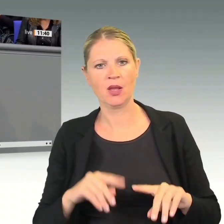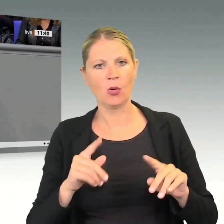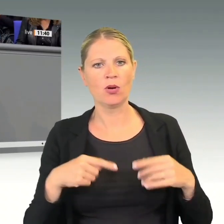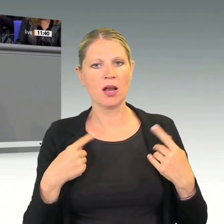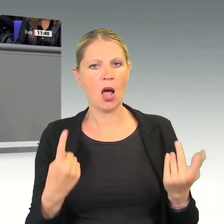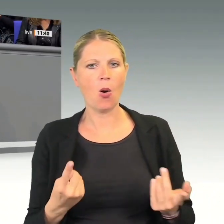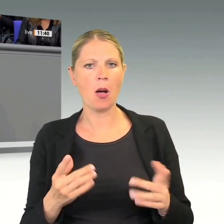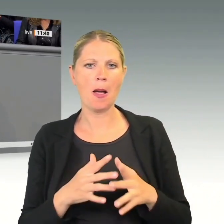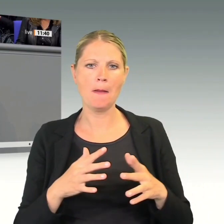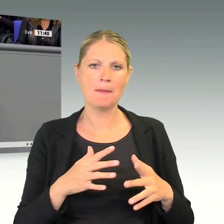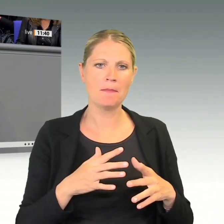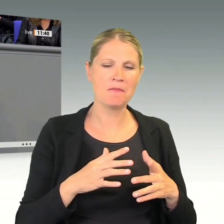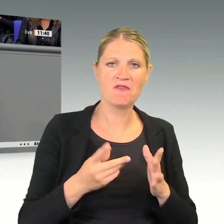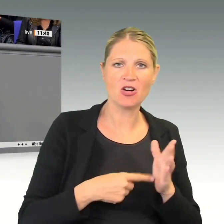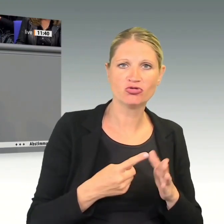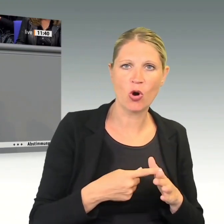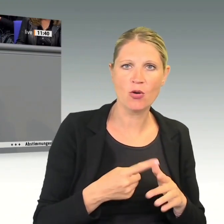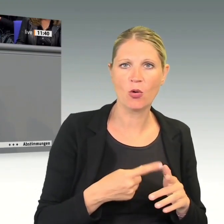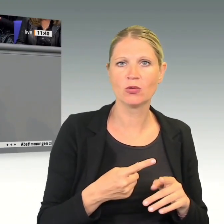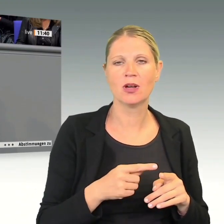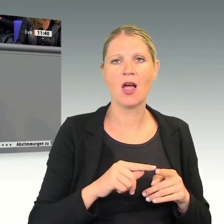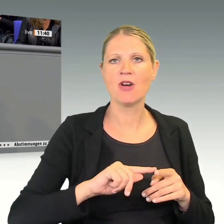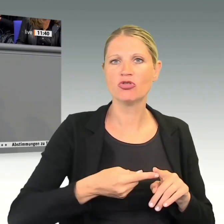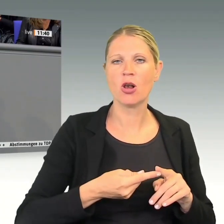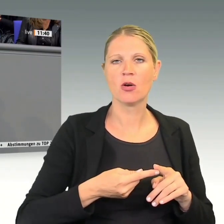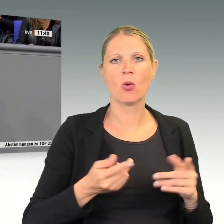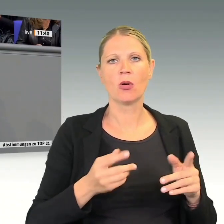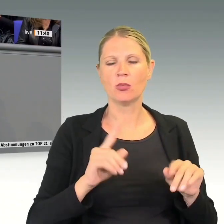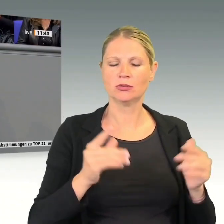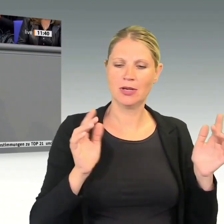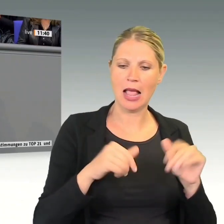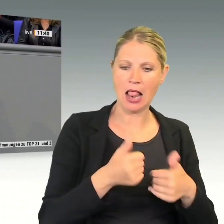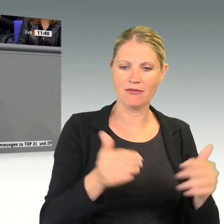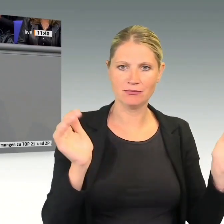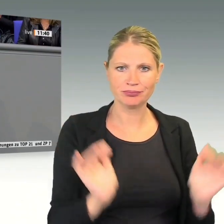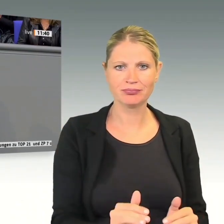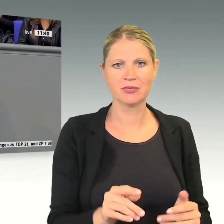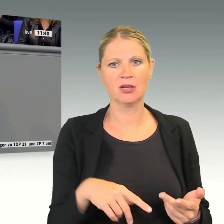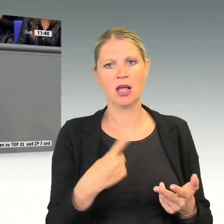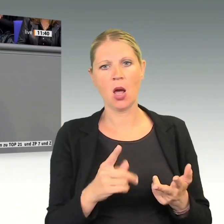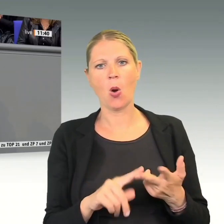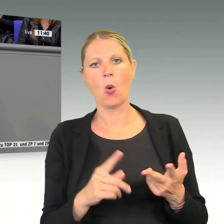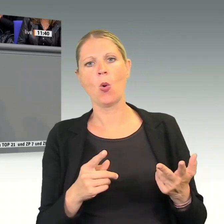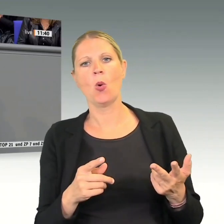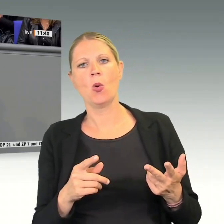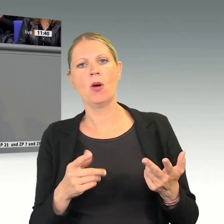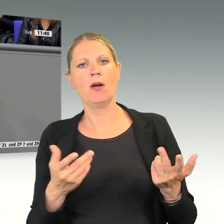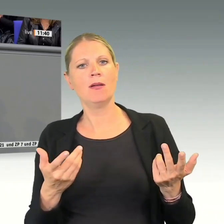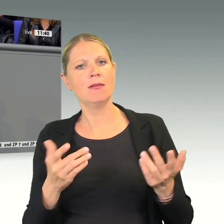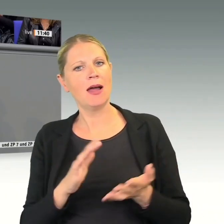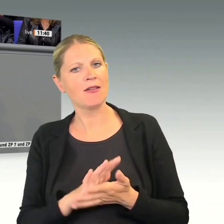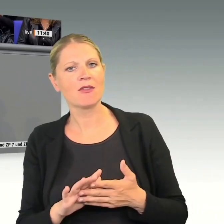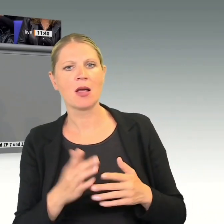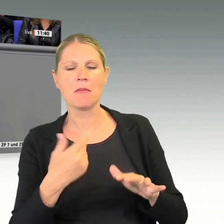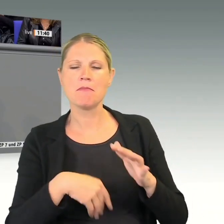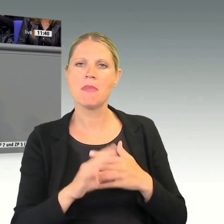politische Teilhabe ermöglichen. Wir werden Mercosur an den Standards aus dem Koalitionsvertrag messen und sicher nicht über das Knie